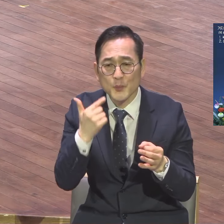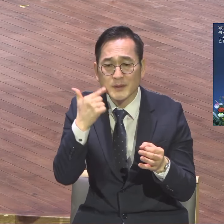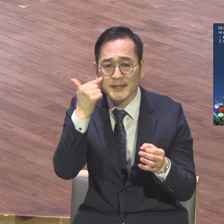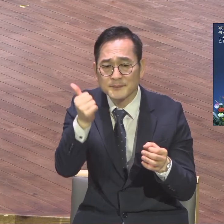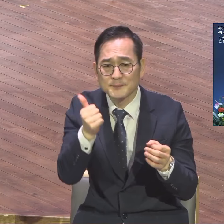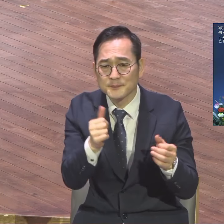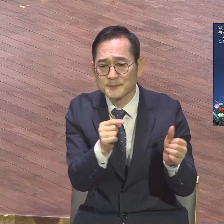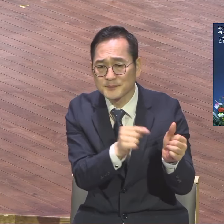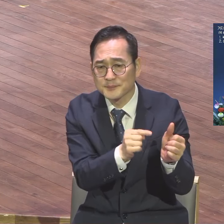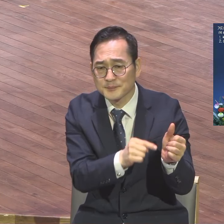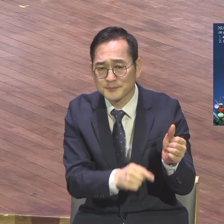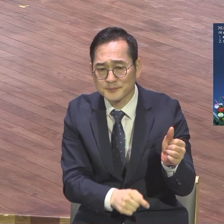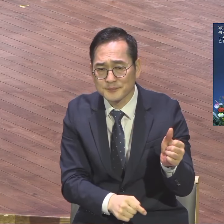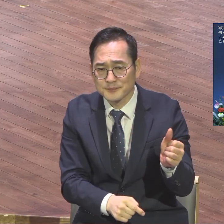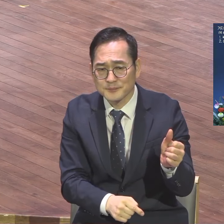우연히 보게 되었어요 유튜브에